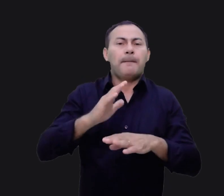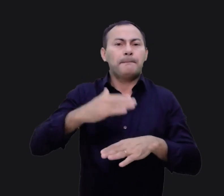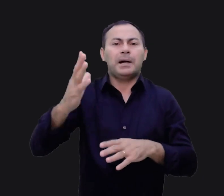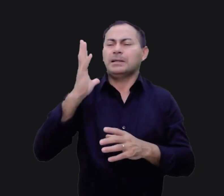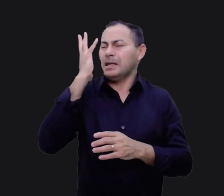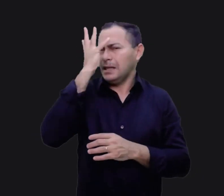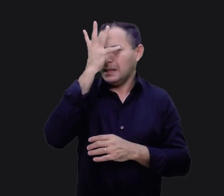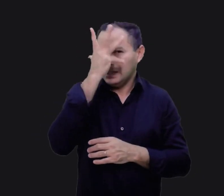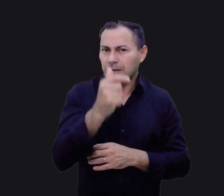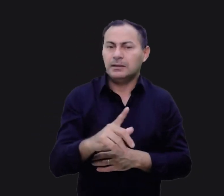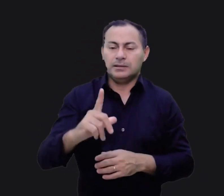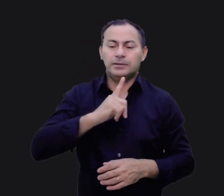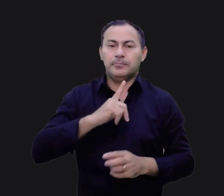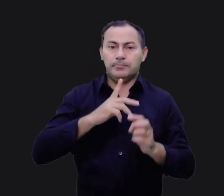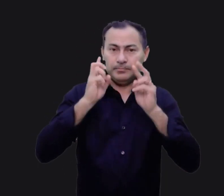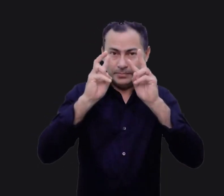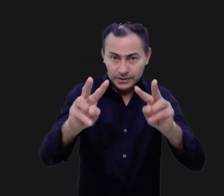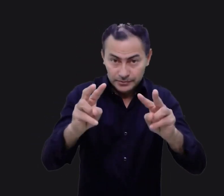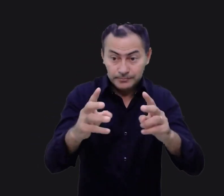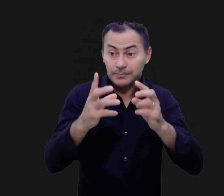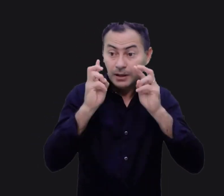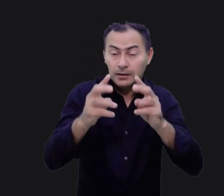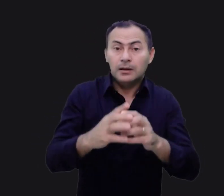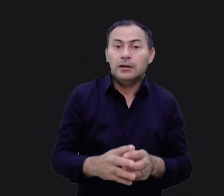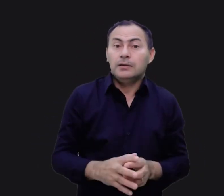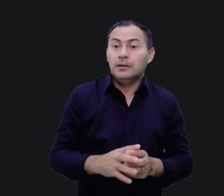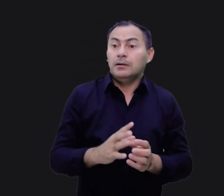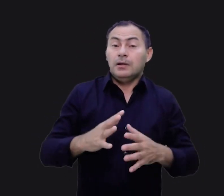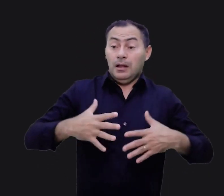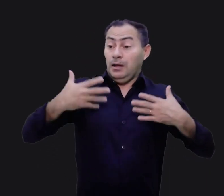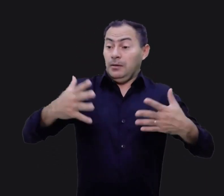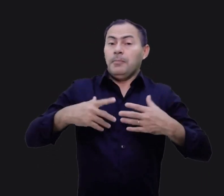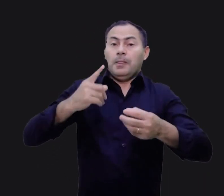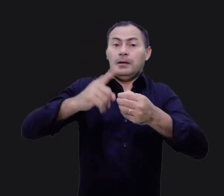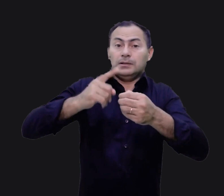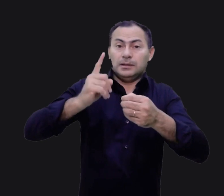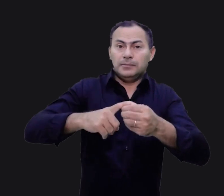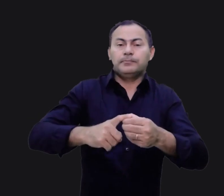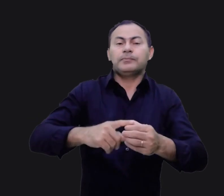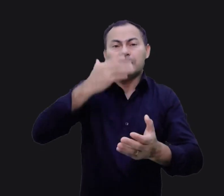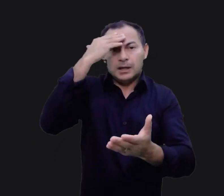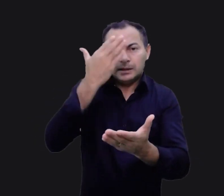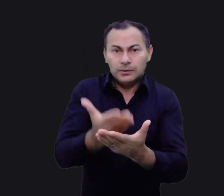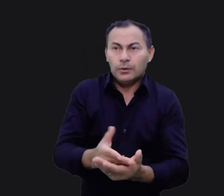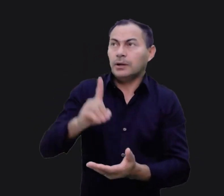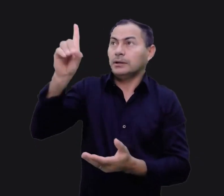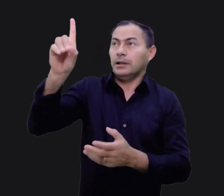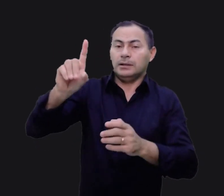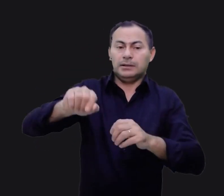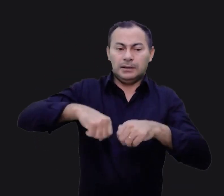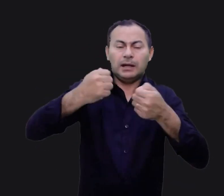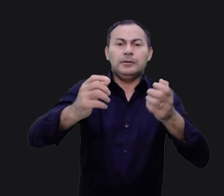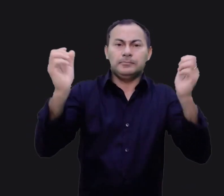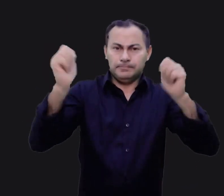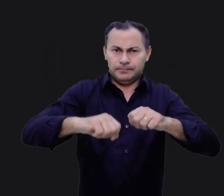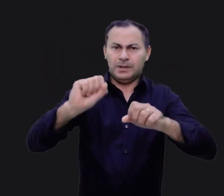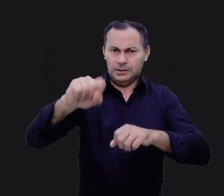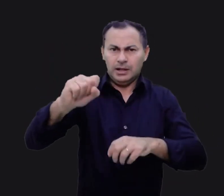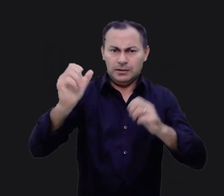era a mais linda que ele já tinha visto. Ele ficou muito animado com a cidade e acreditou que Deus lhe daria capacidade, sim,